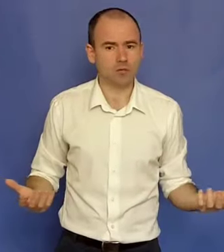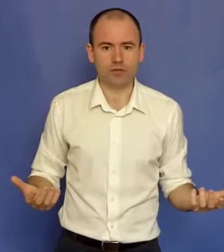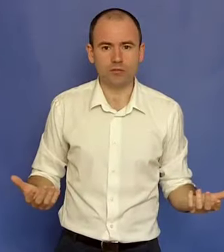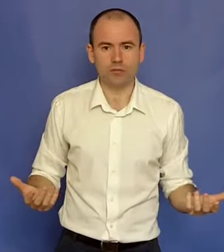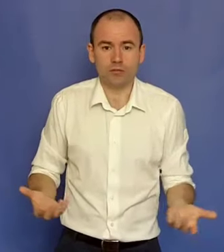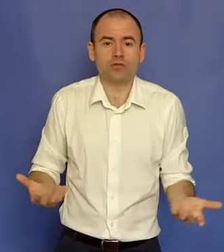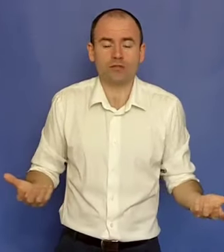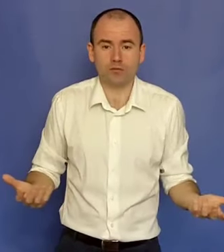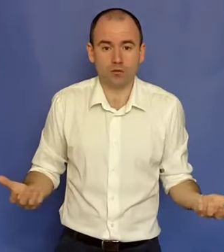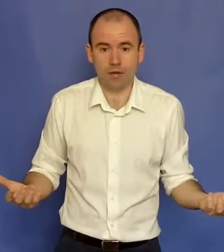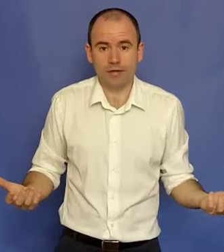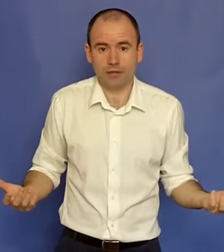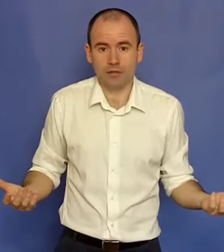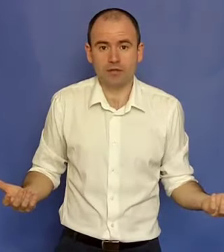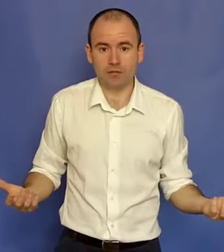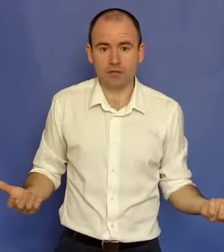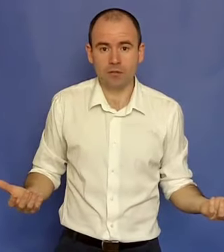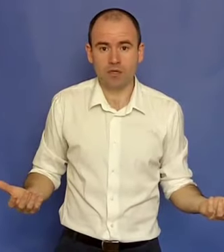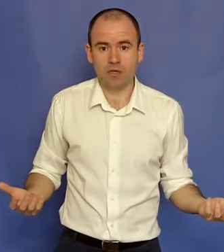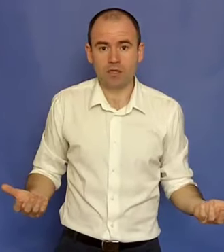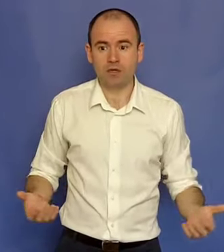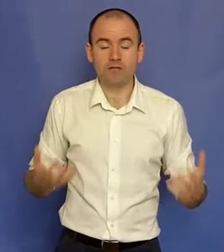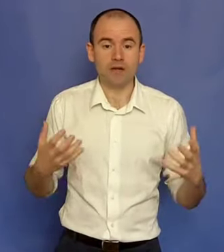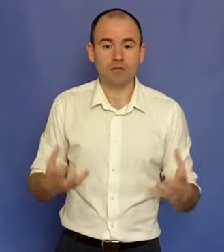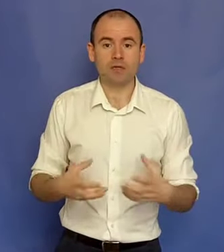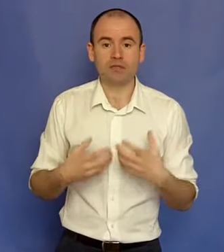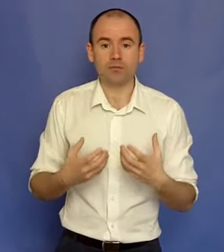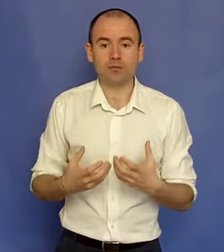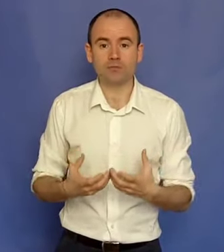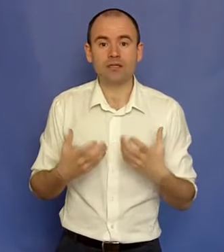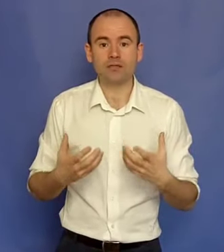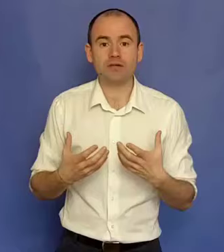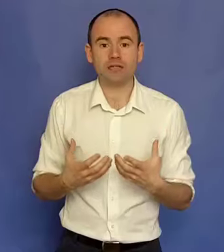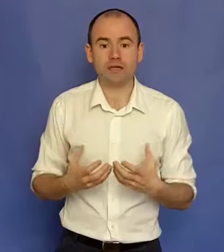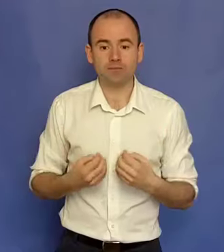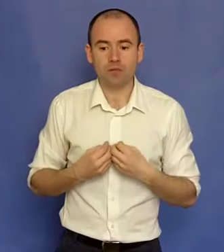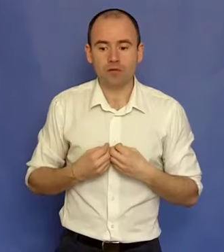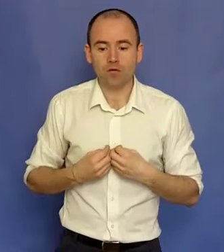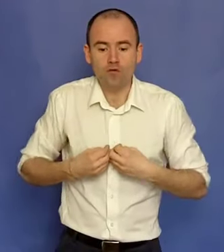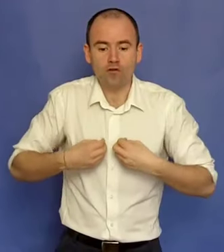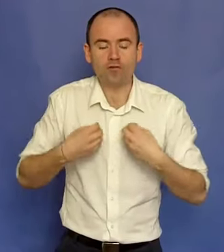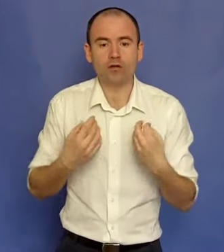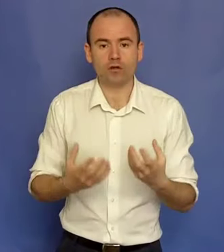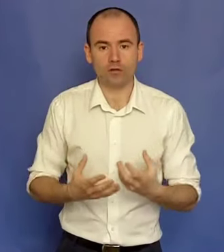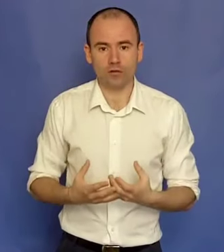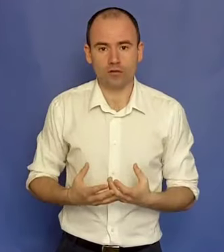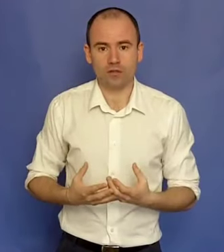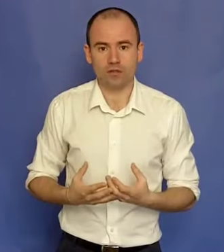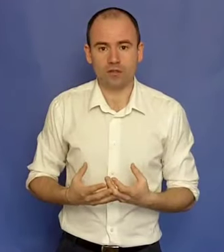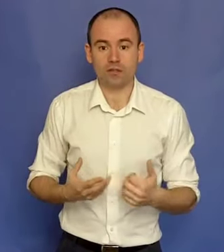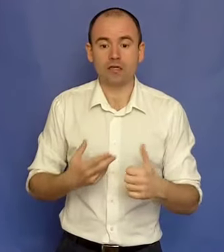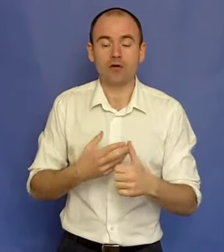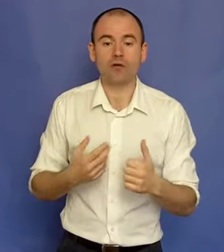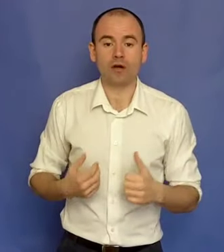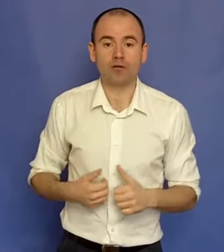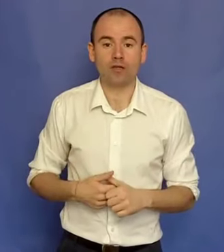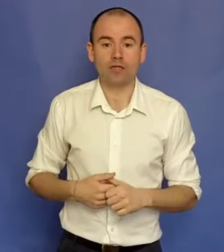ce muncem? Pentru ce facem toți banii ăștia pe care îi facem? Îi facem ca să ne putem trăi viața conform valorilor noastre. Dacă eu am valoare